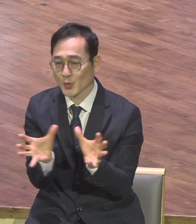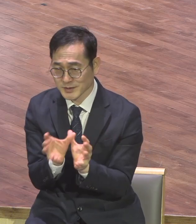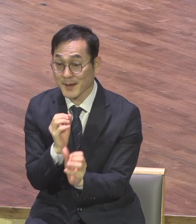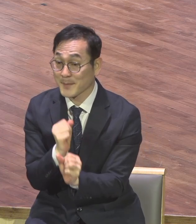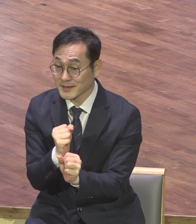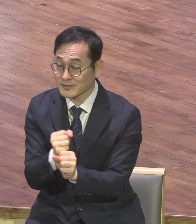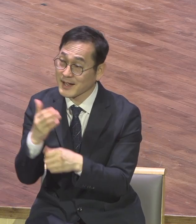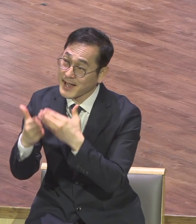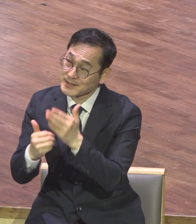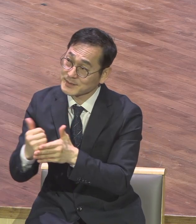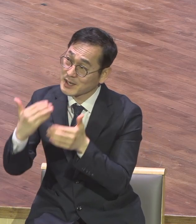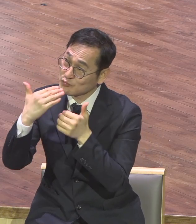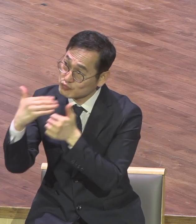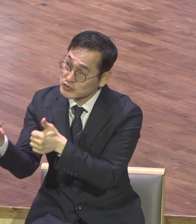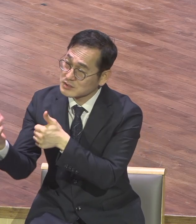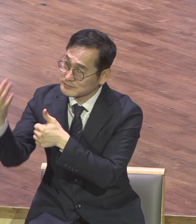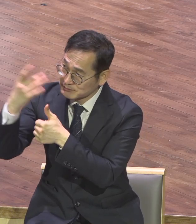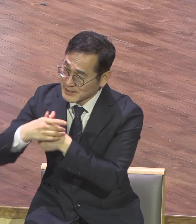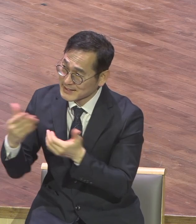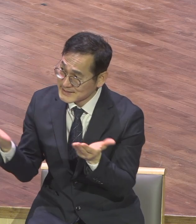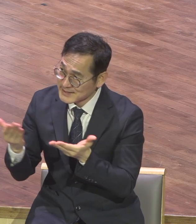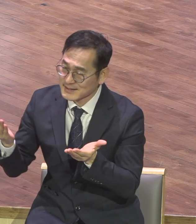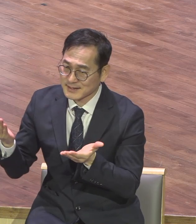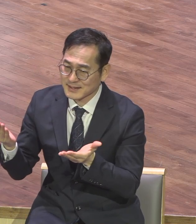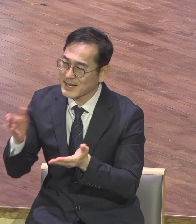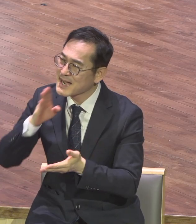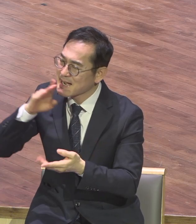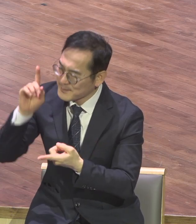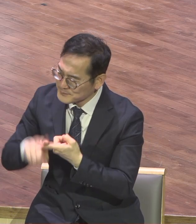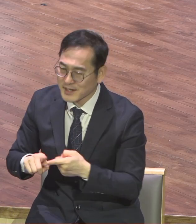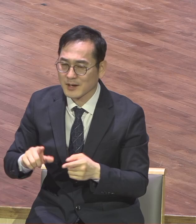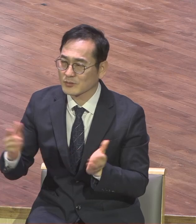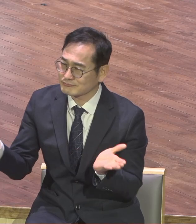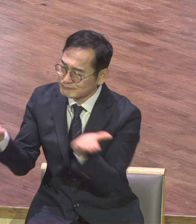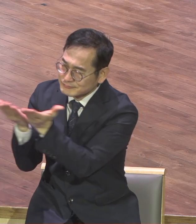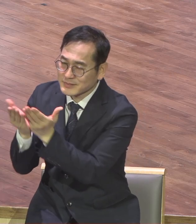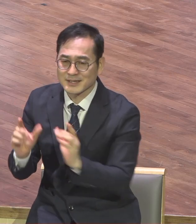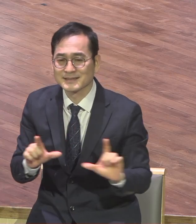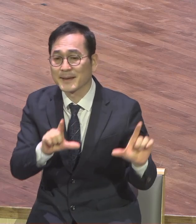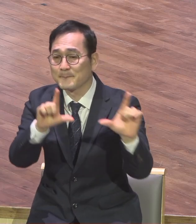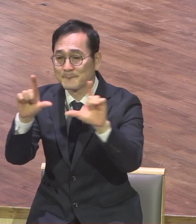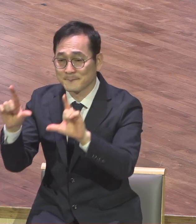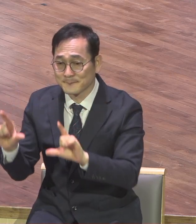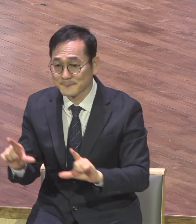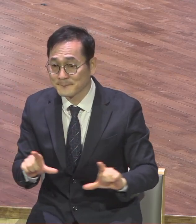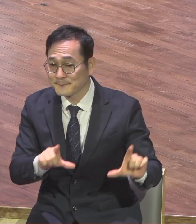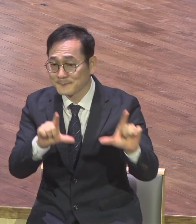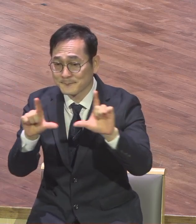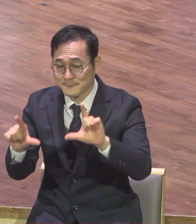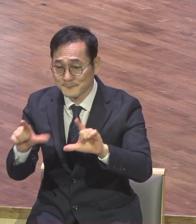부르신 부르심에 합당한 삶을 그렇게 살면서 이삼출나라 오천종 살리는